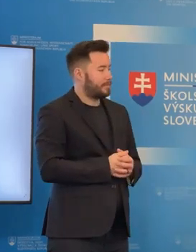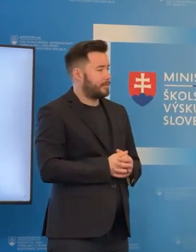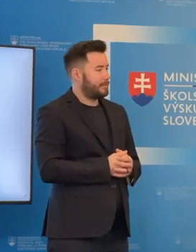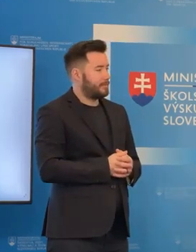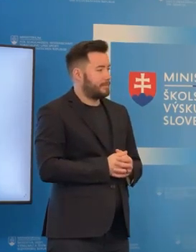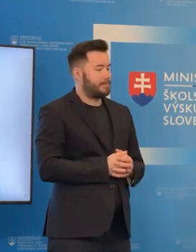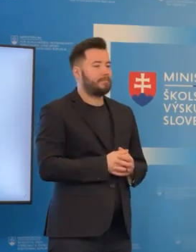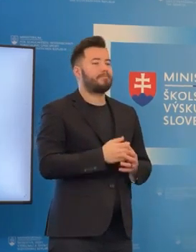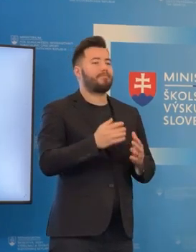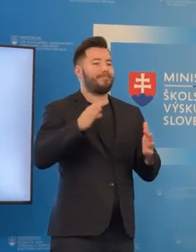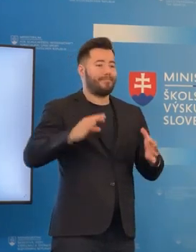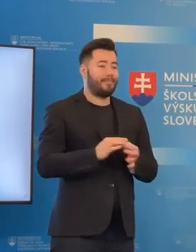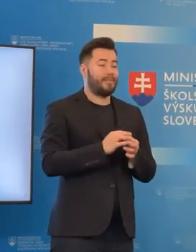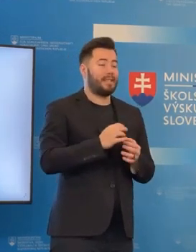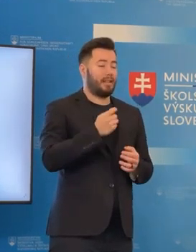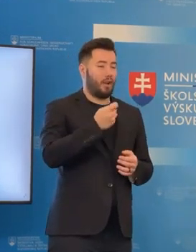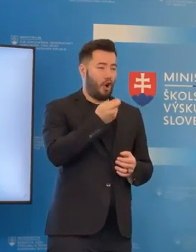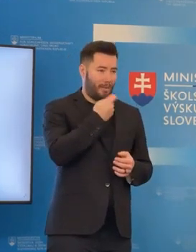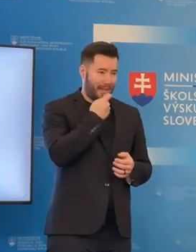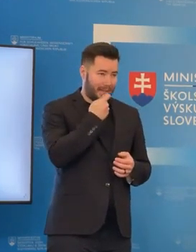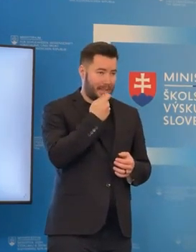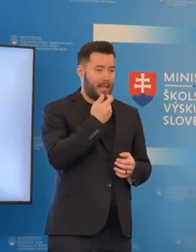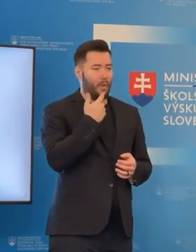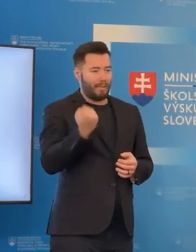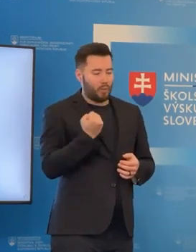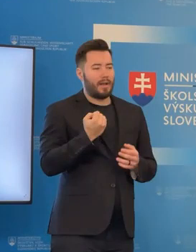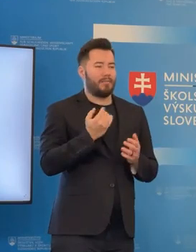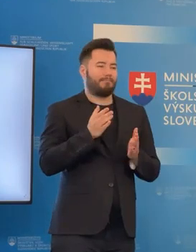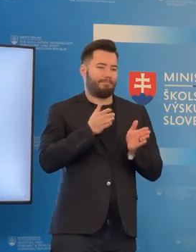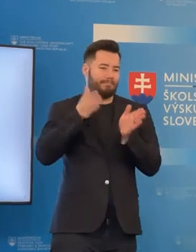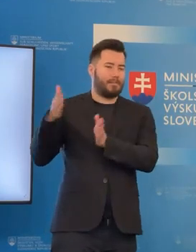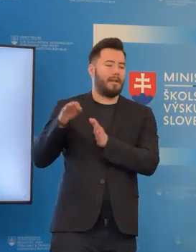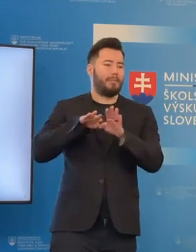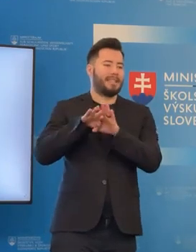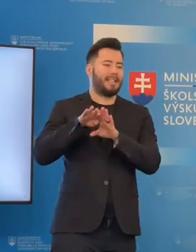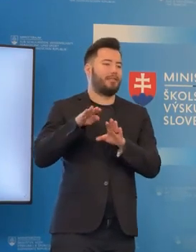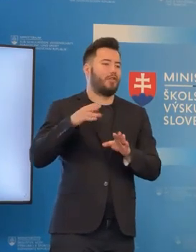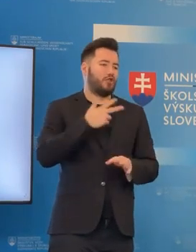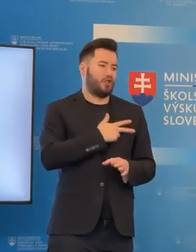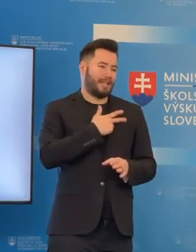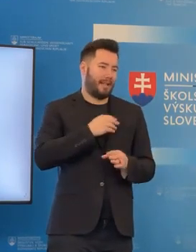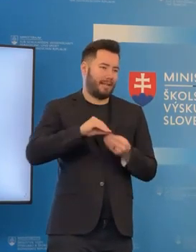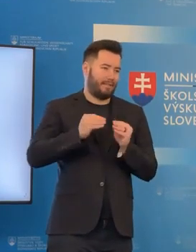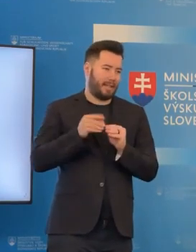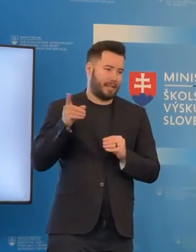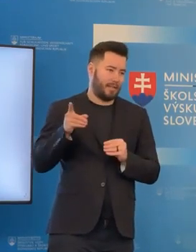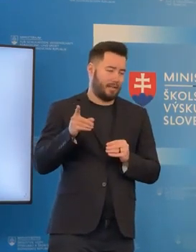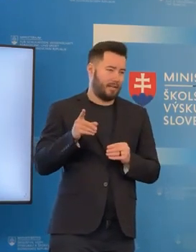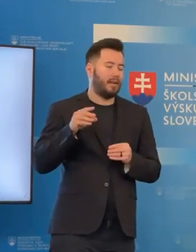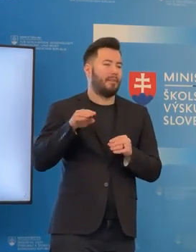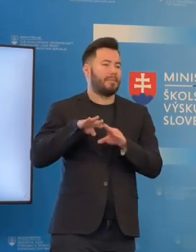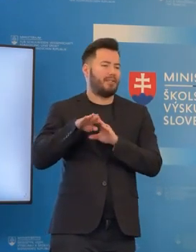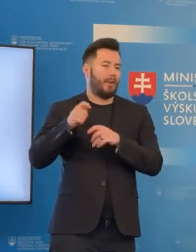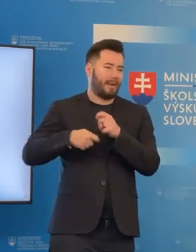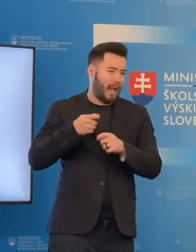kompetencii Ministerstva práce sociálnych vecí, rezort práce cez úrady práce už